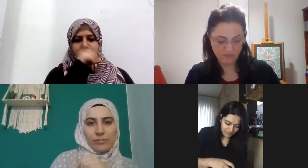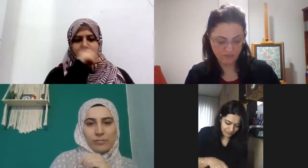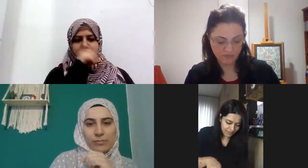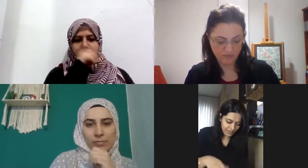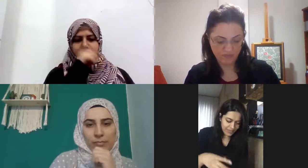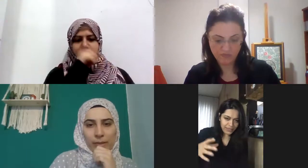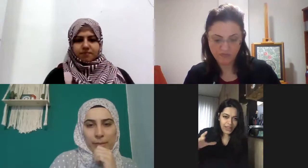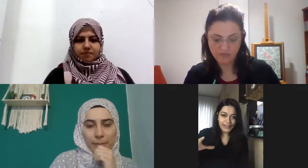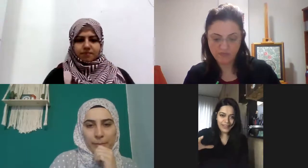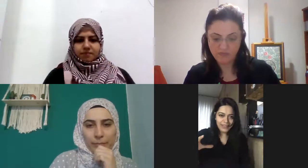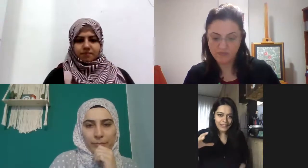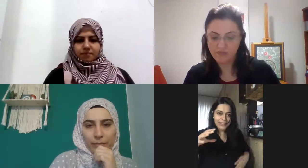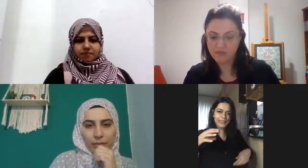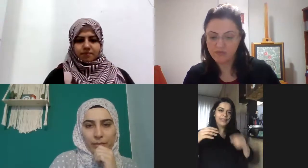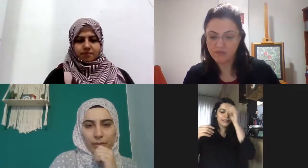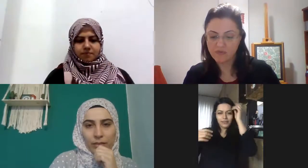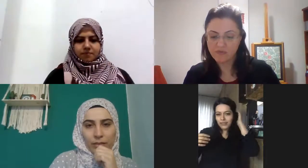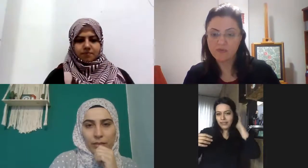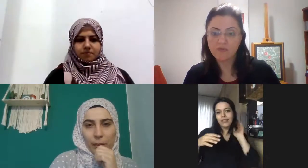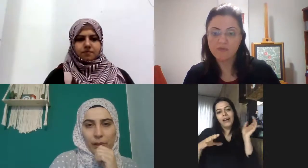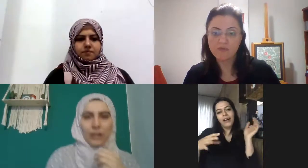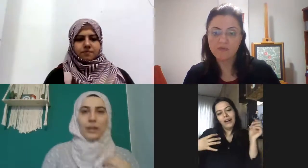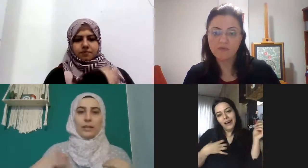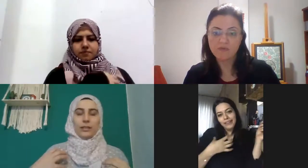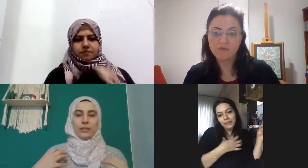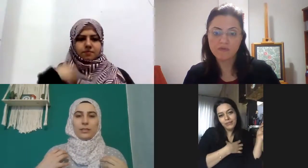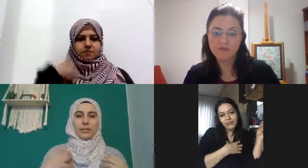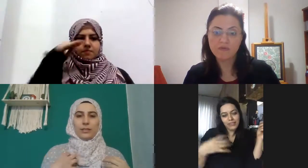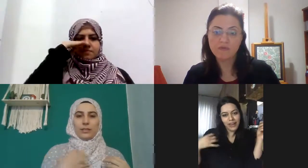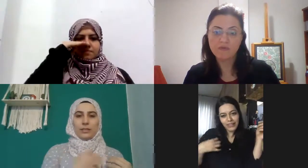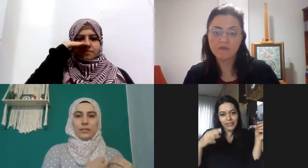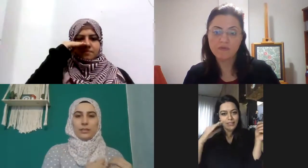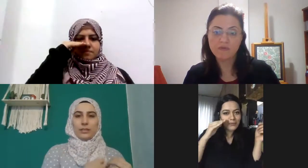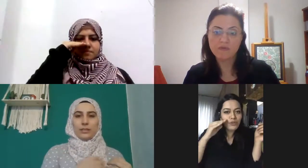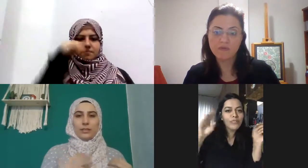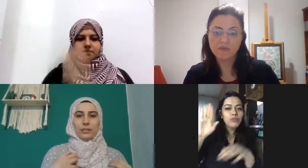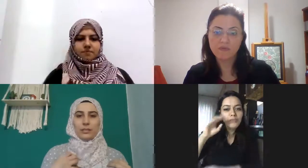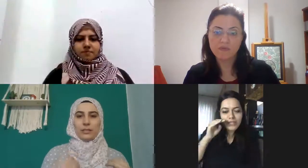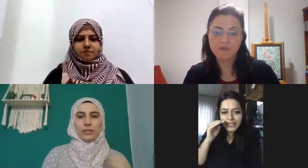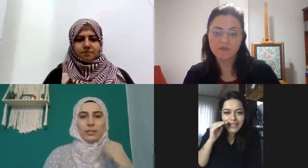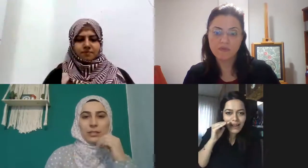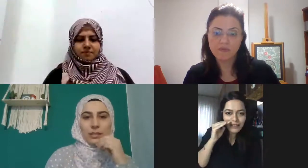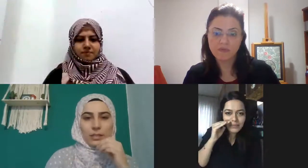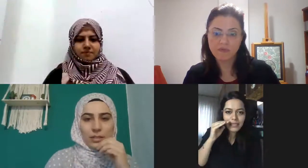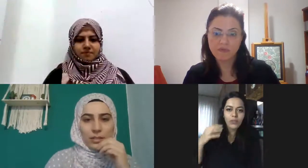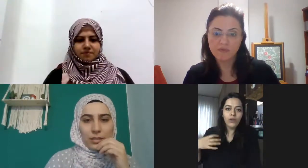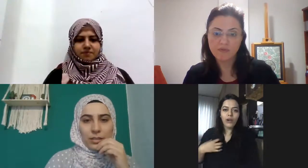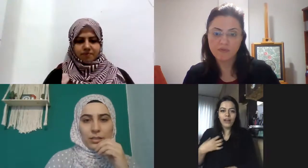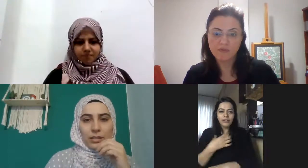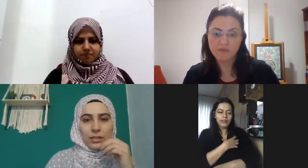o eee anneanne eee anneanne anneanne annemin işte anne bu da bu tek başına nene anlamına geliyor anne ile